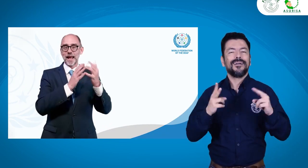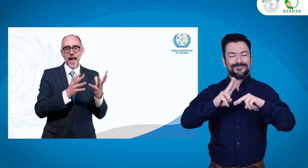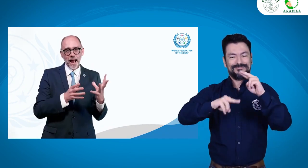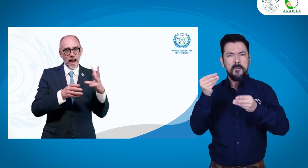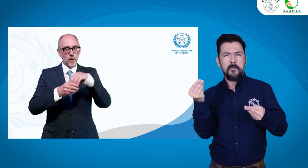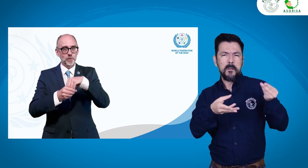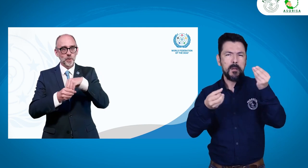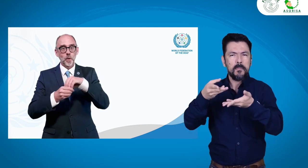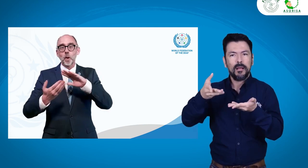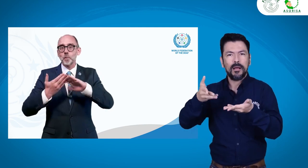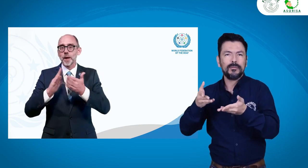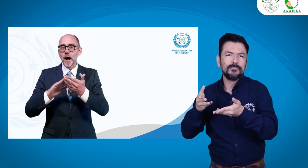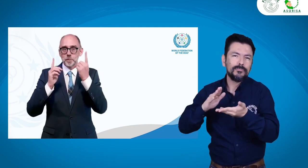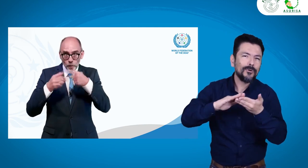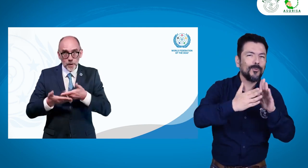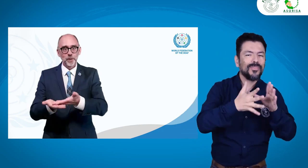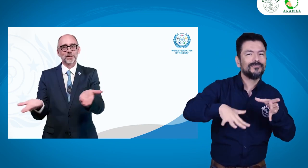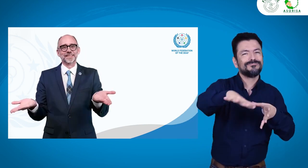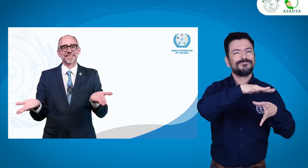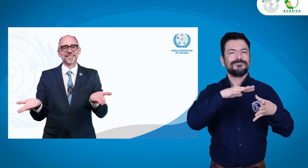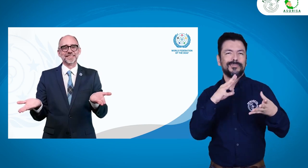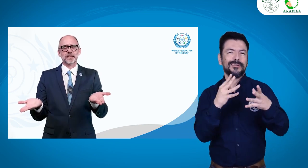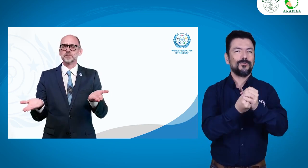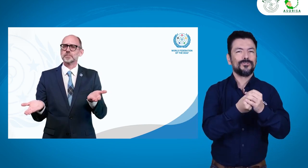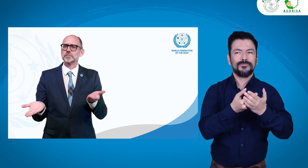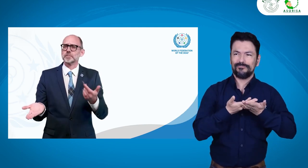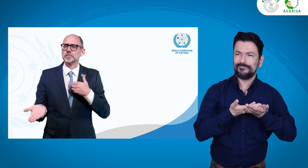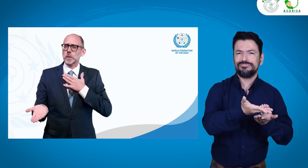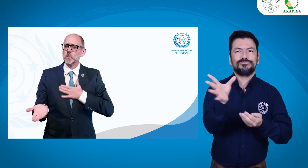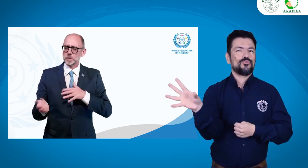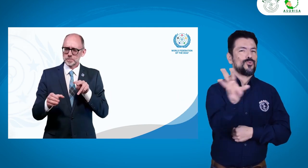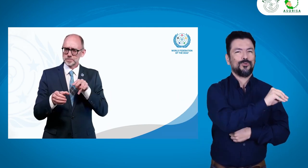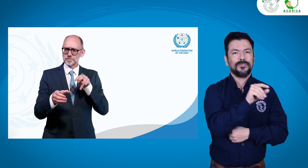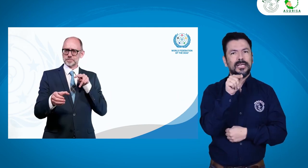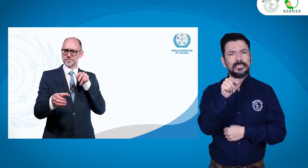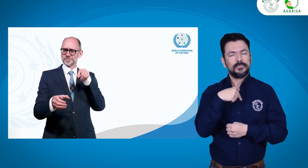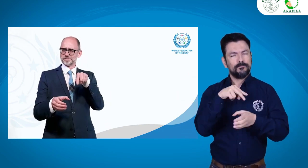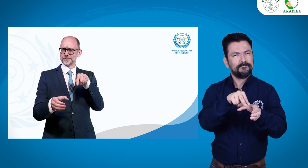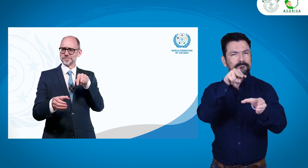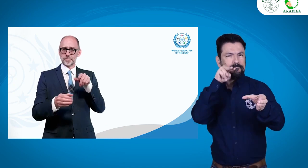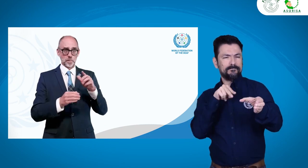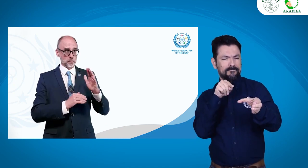en el que estamos trabajando este año es Construyendo Comunidades Inclusivas para Todos.